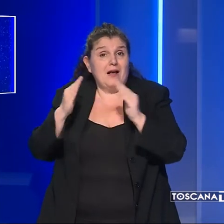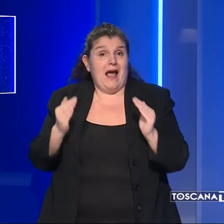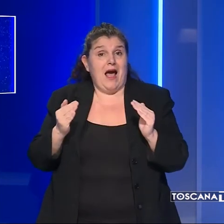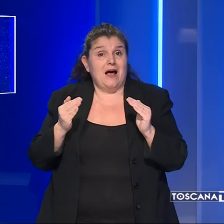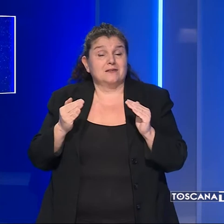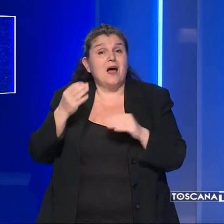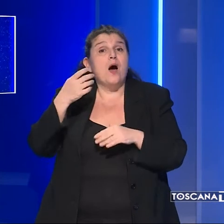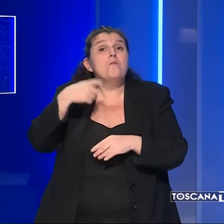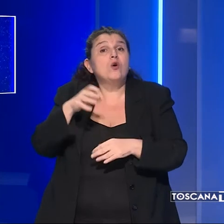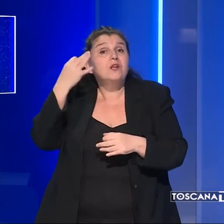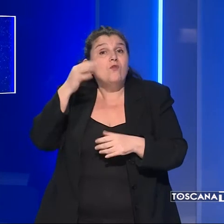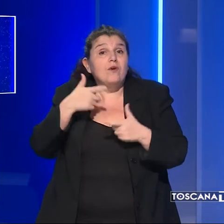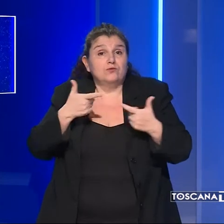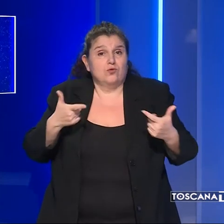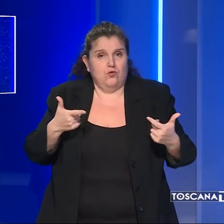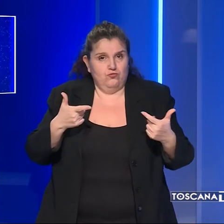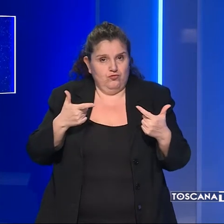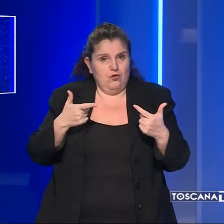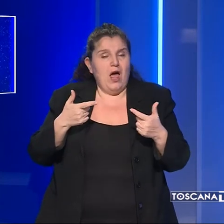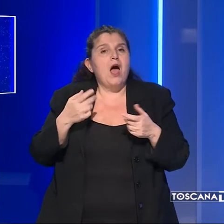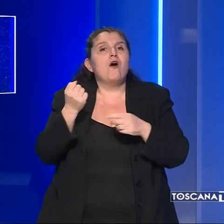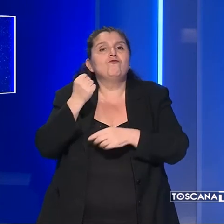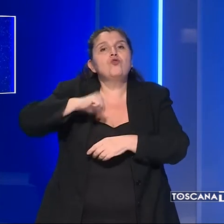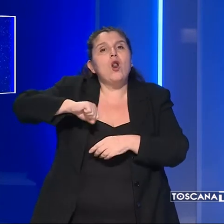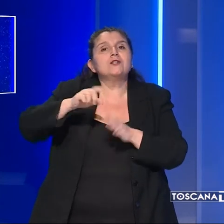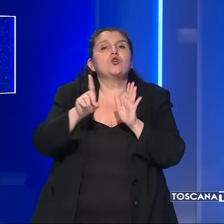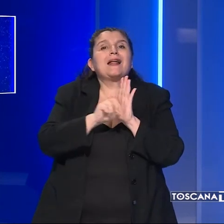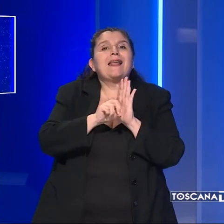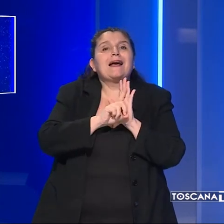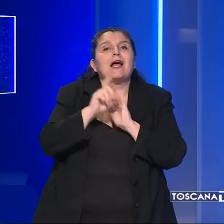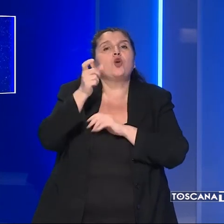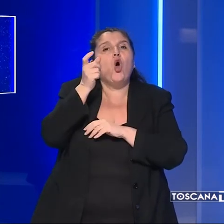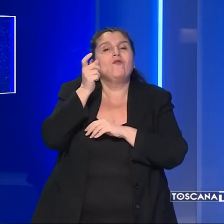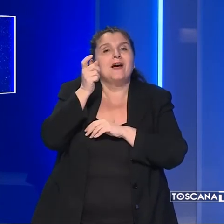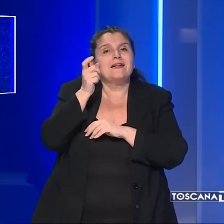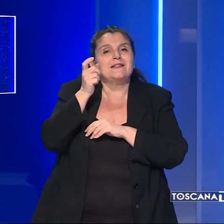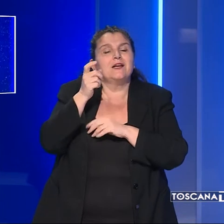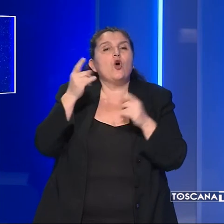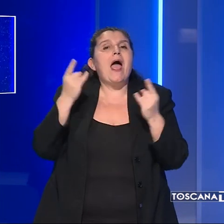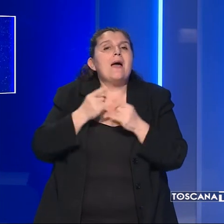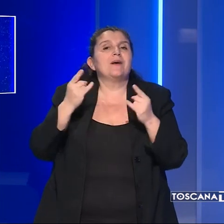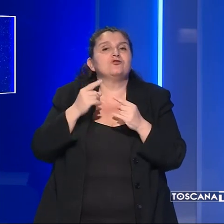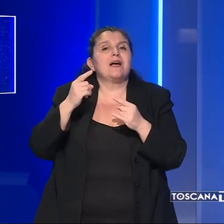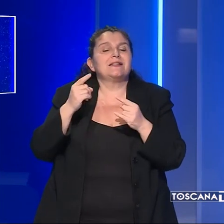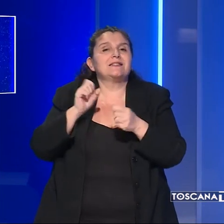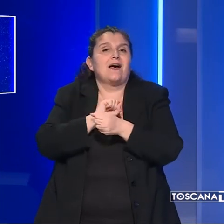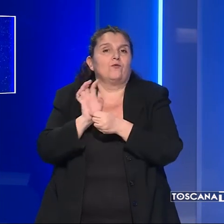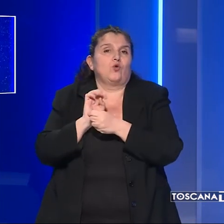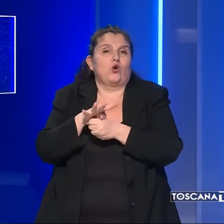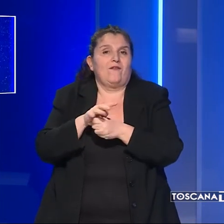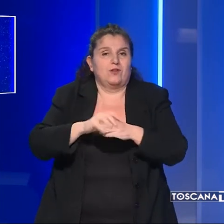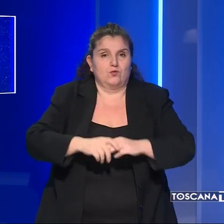un valido motivo, in violazione del decreto governativo sull'emergenza Covid-19.